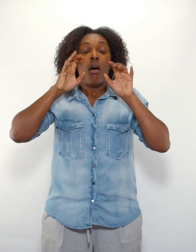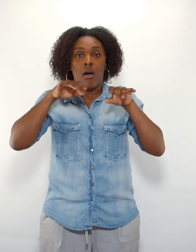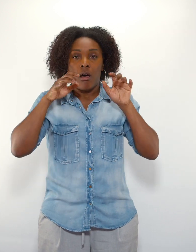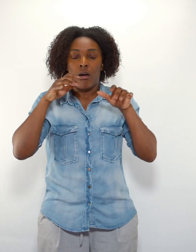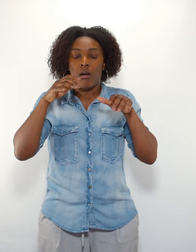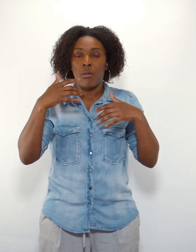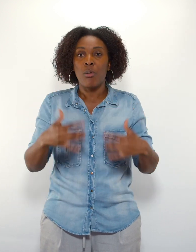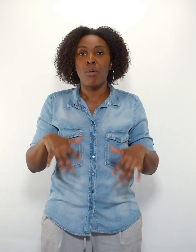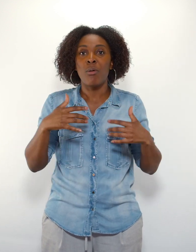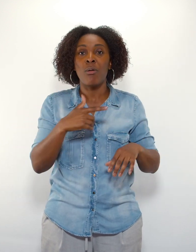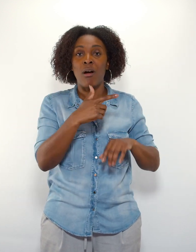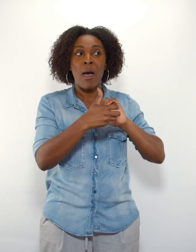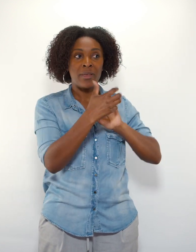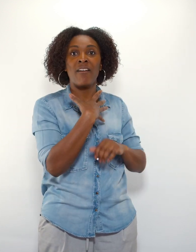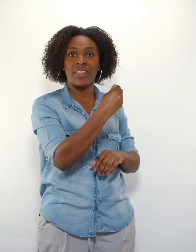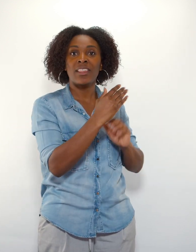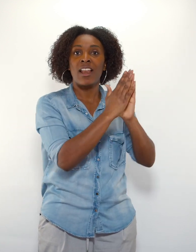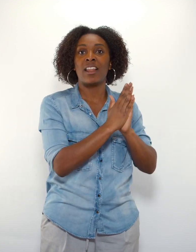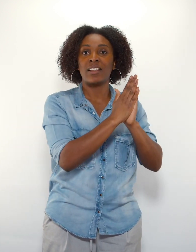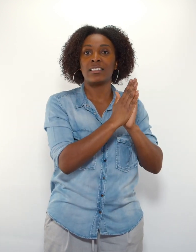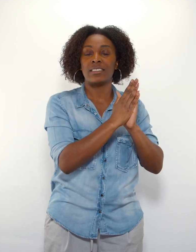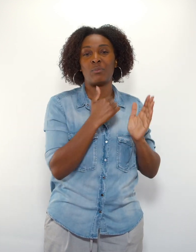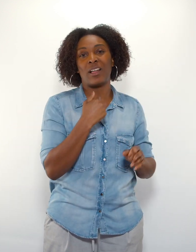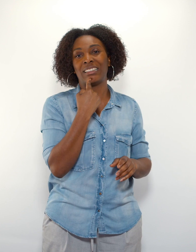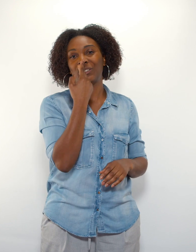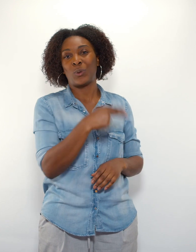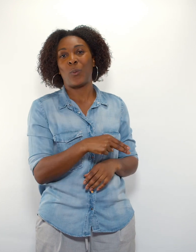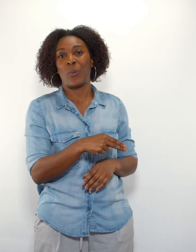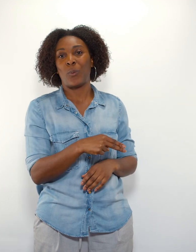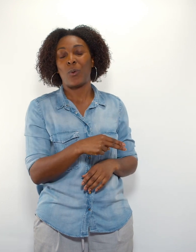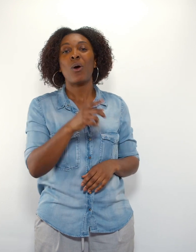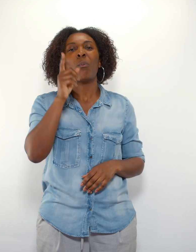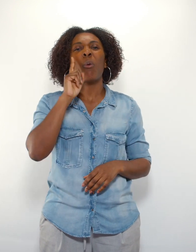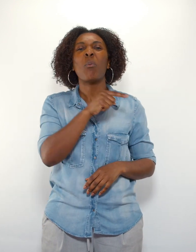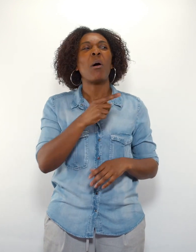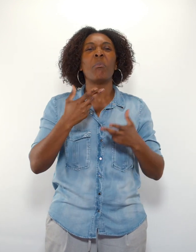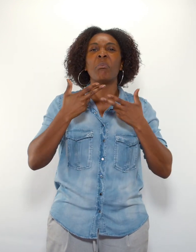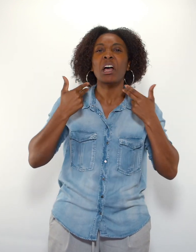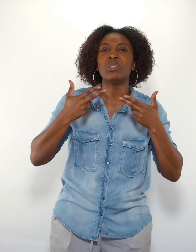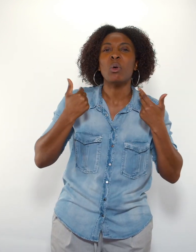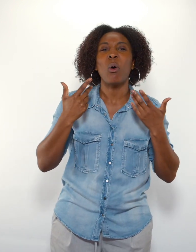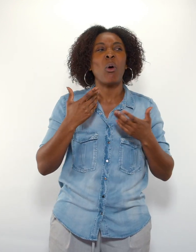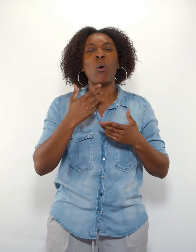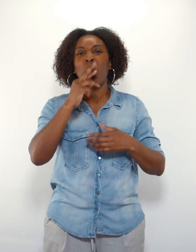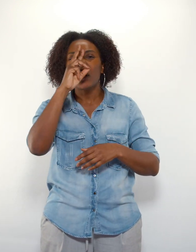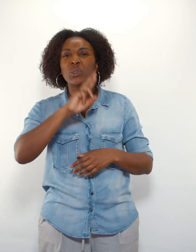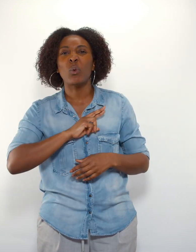invité à l'église. Et quand il m'a invité à l'église, je lui ai dit non, parce que pour moi, les pasteurs et toutes ces personnes religieuses étaient